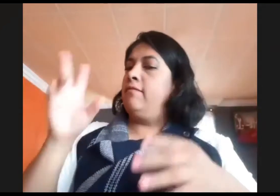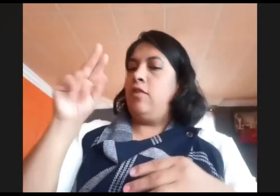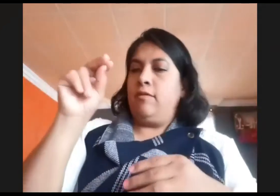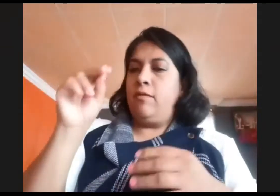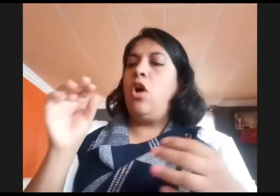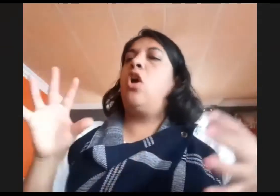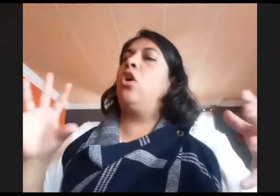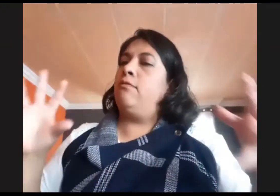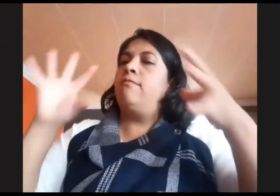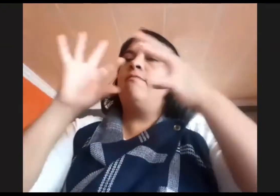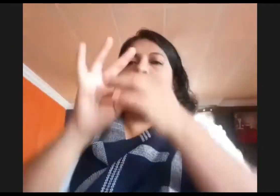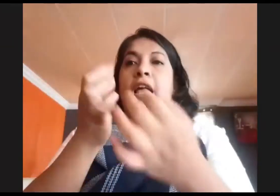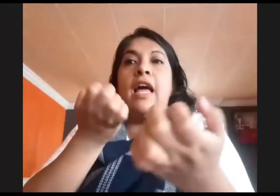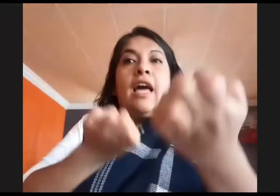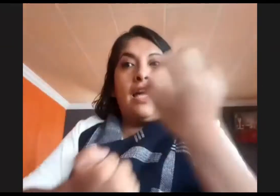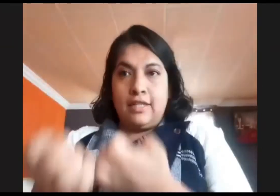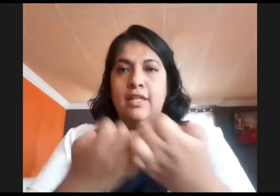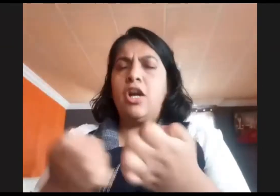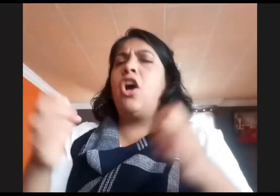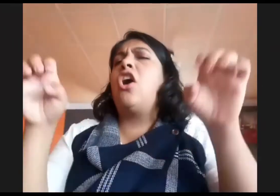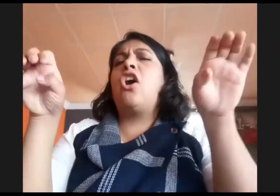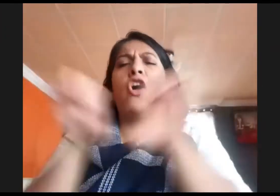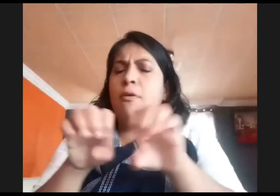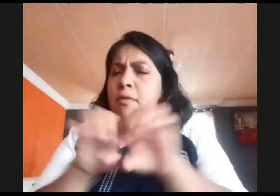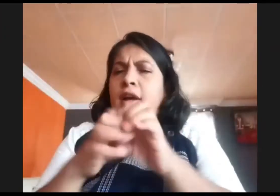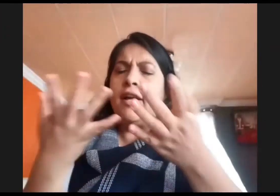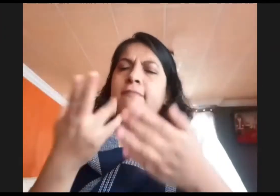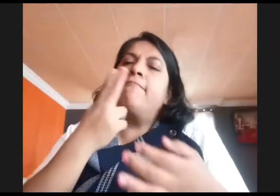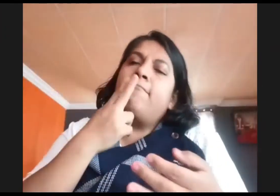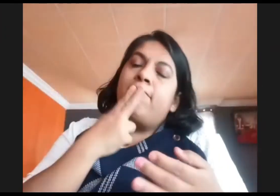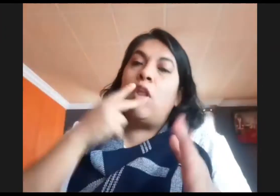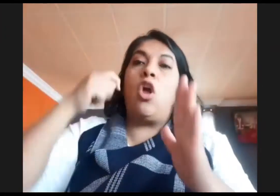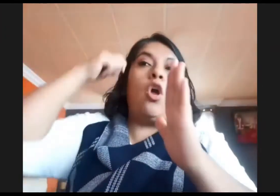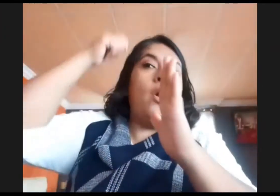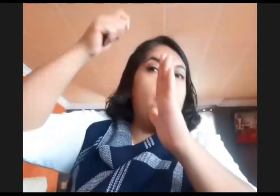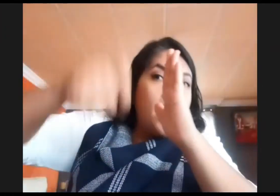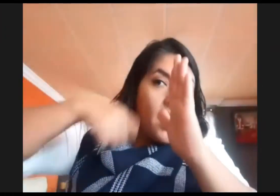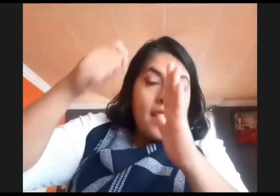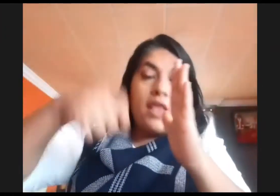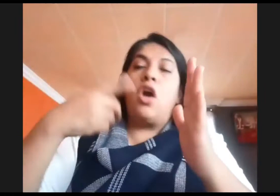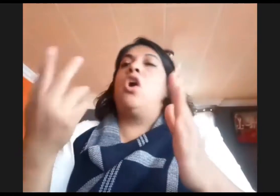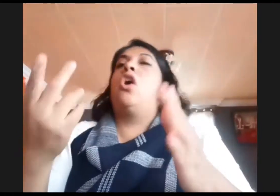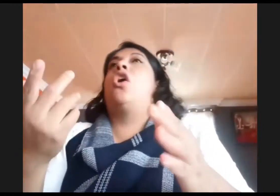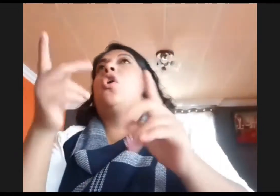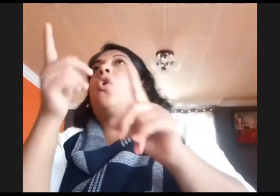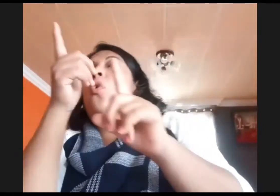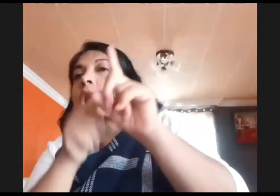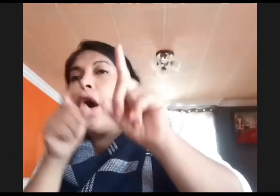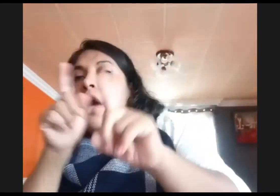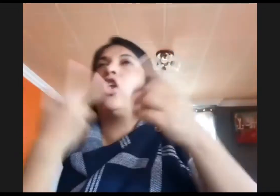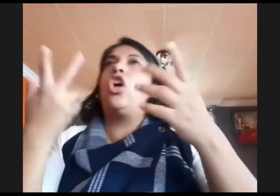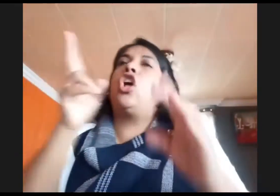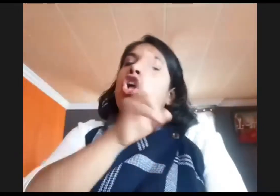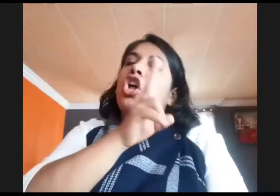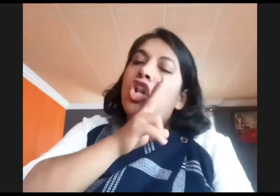de señas en diferentes contextos y cómo esto ha sido un proceso educativo de las personas sordas. Las estrategias